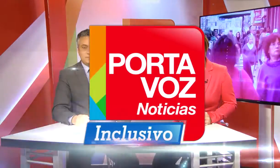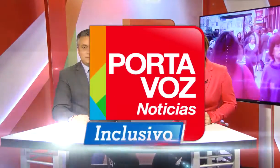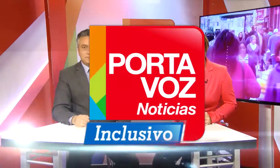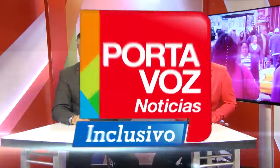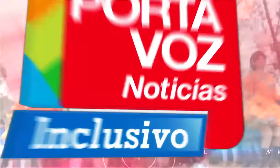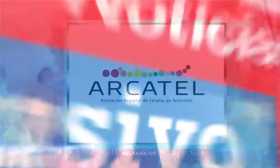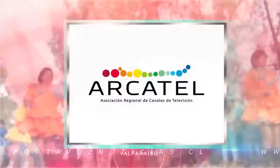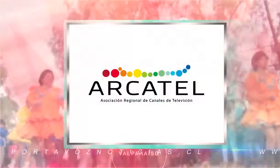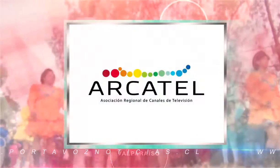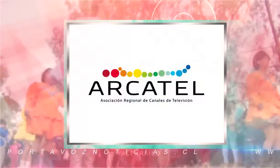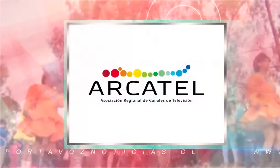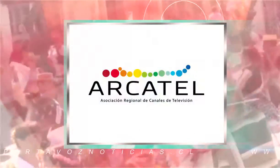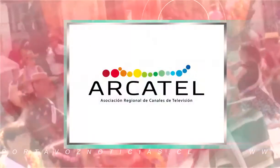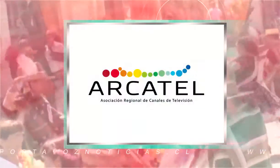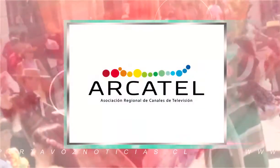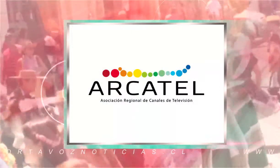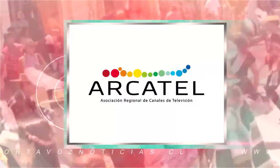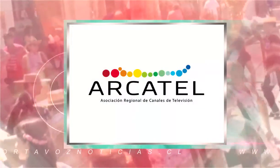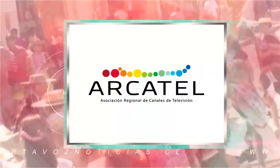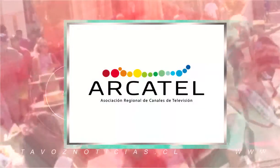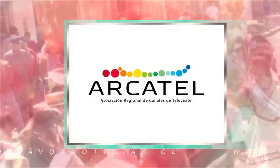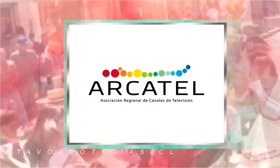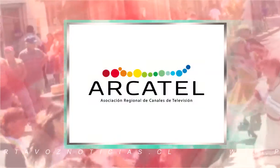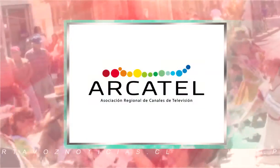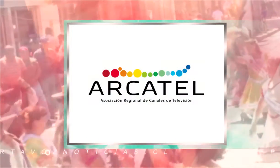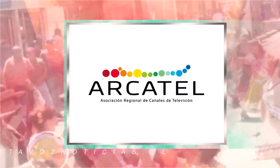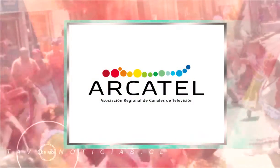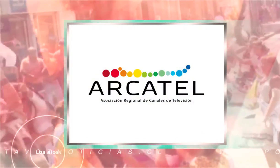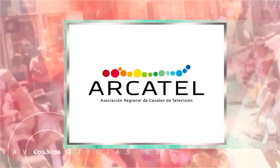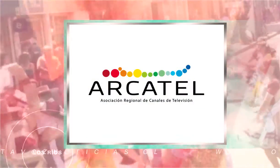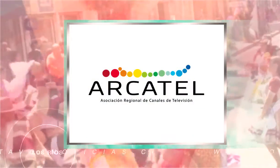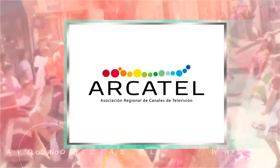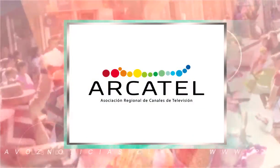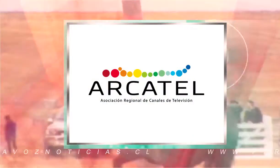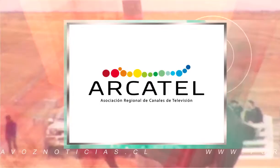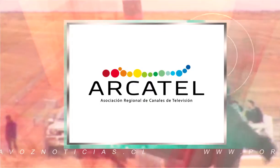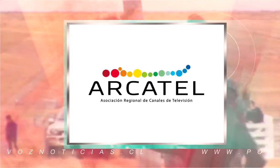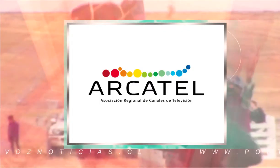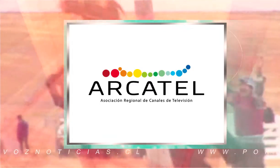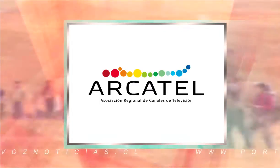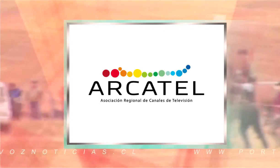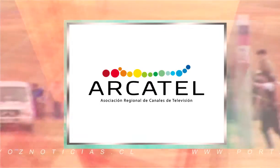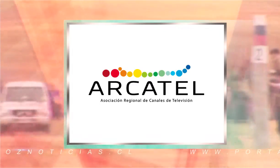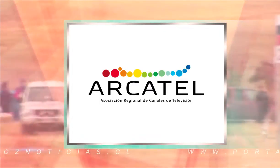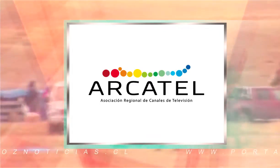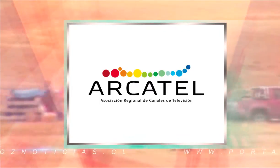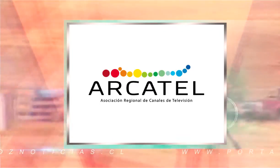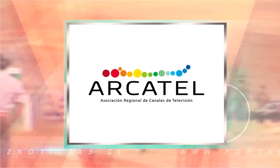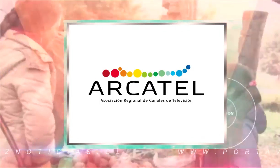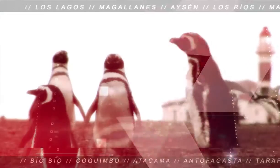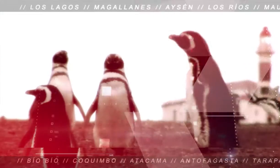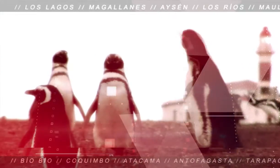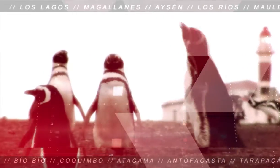Con el auspicio de Arcatel, Asociación Regional de Canales de Televisión de Señal Abierta de Chile, hemos